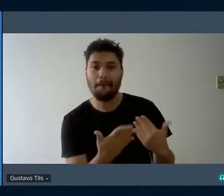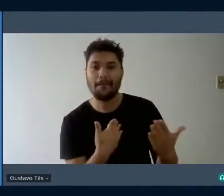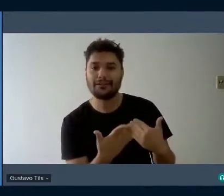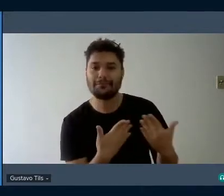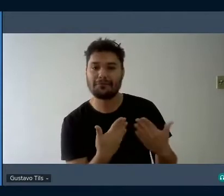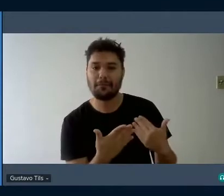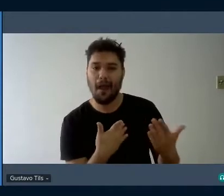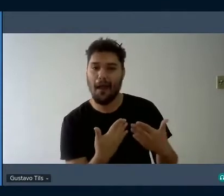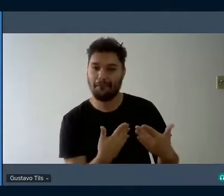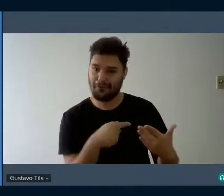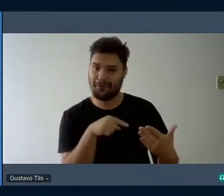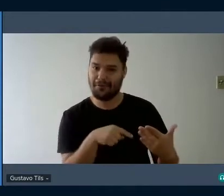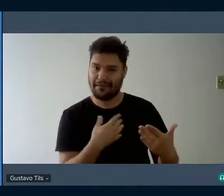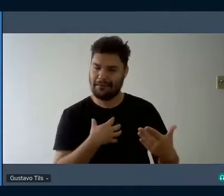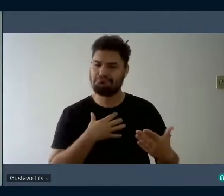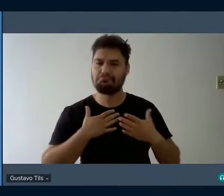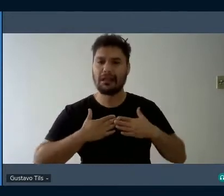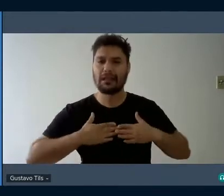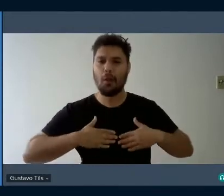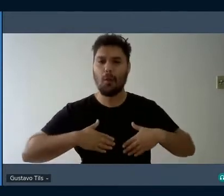muito agradável e suave,